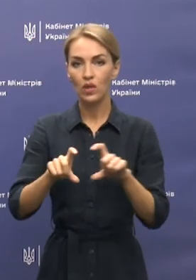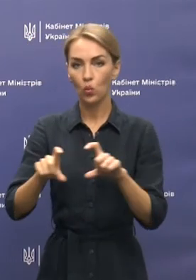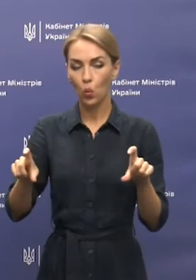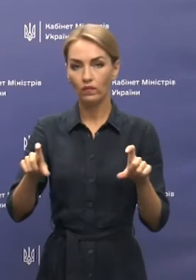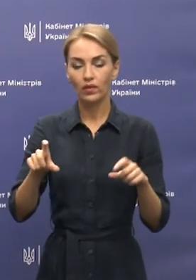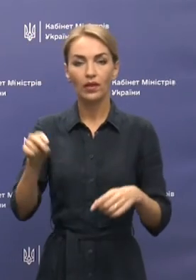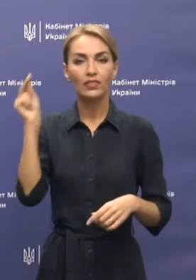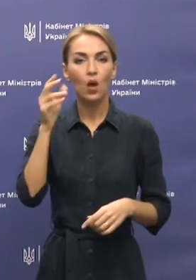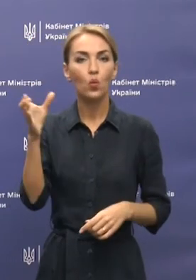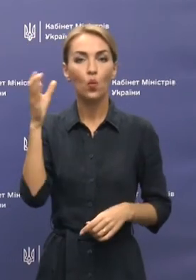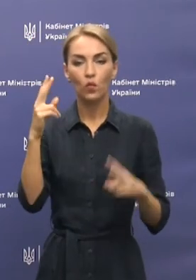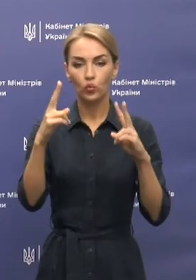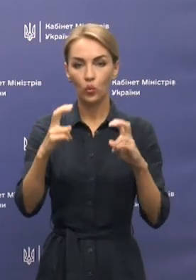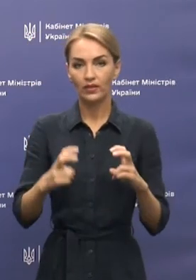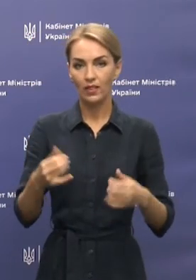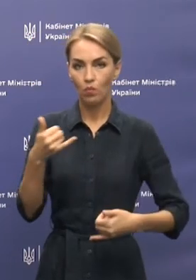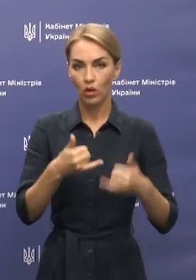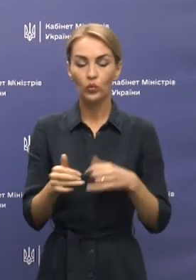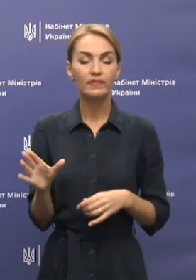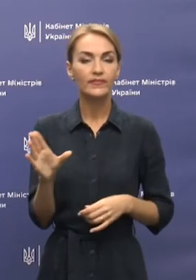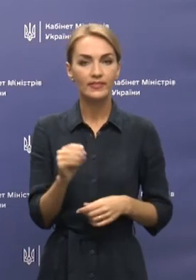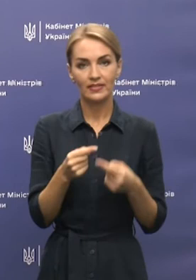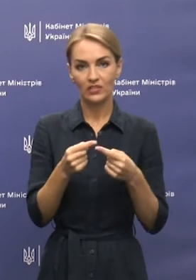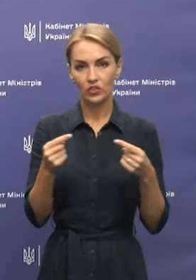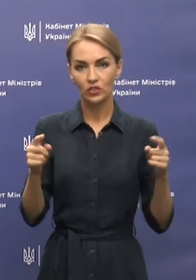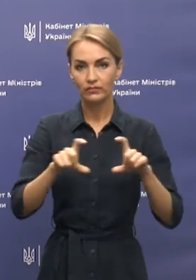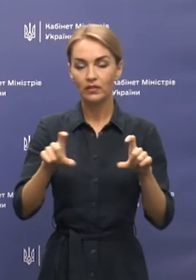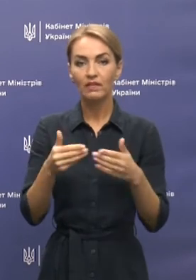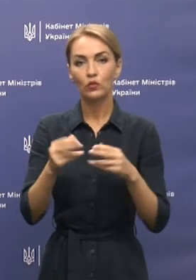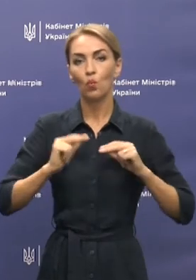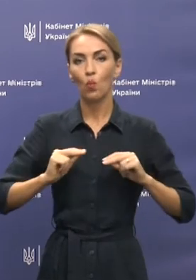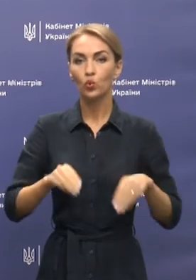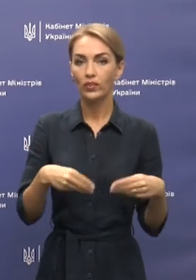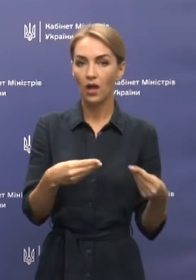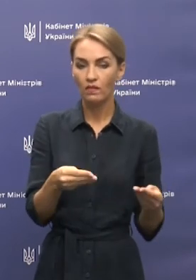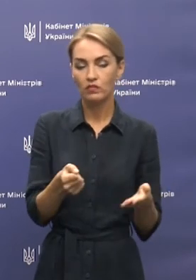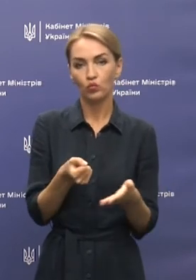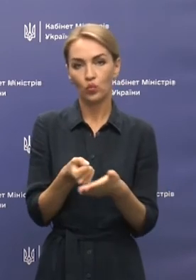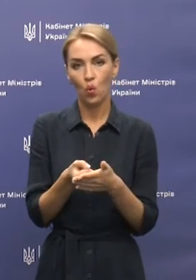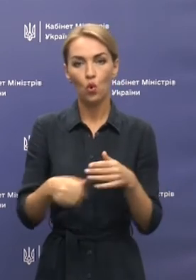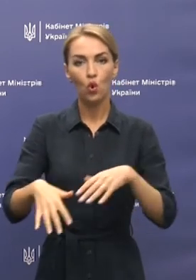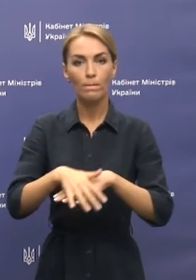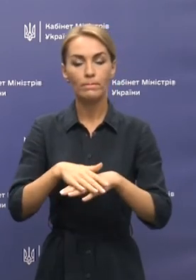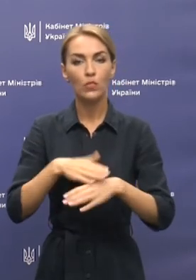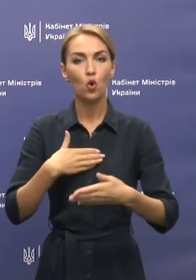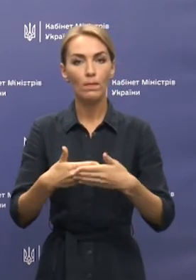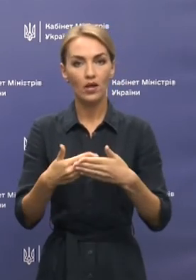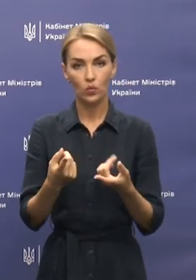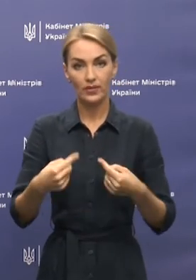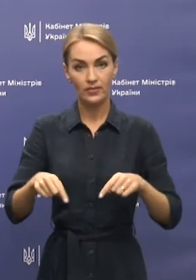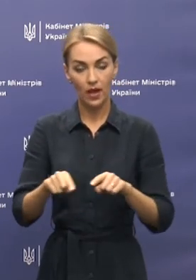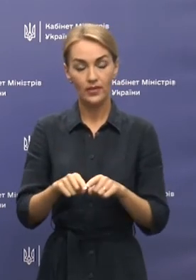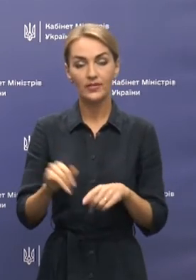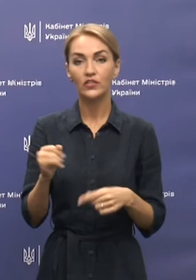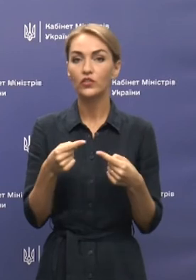науково-дослідних лабораторій, всіх інших стейкхолдерів, від роботодавців до громадських організацій і